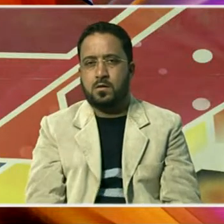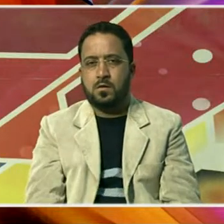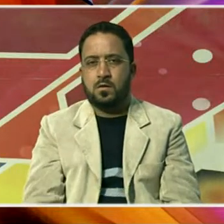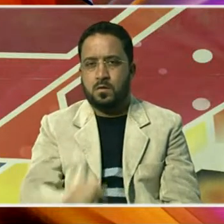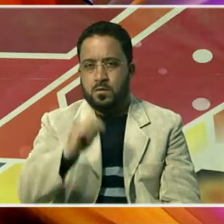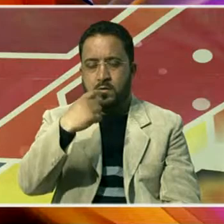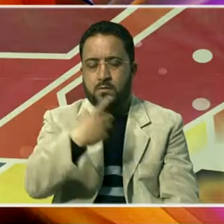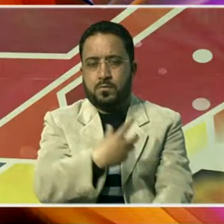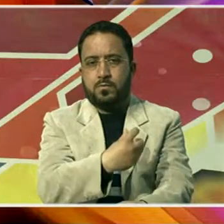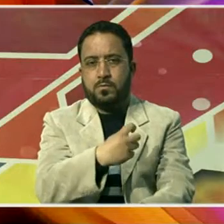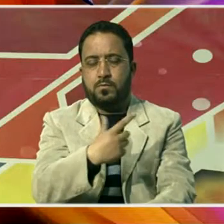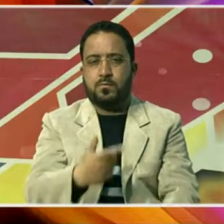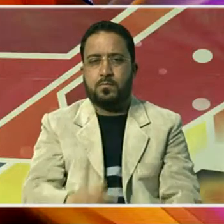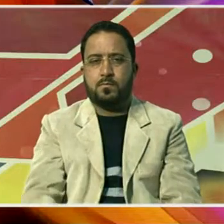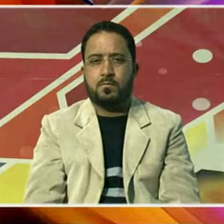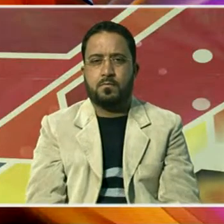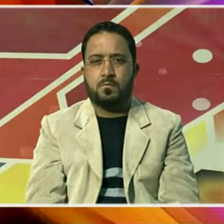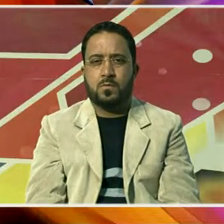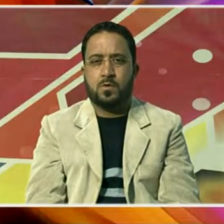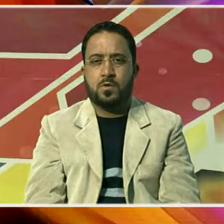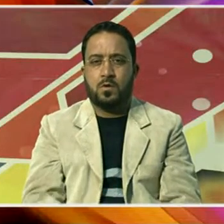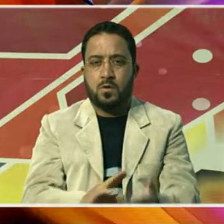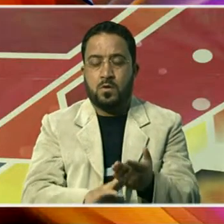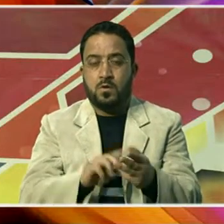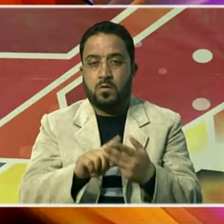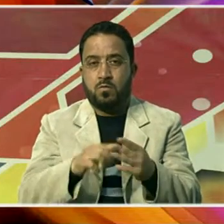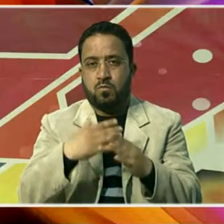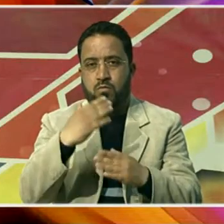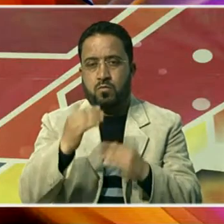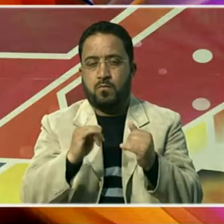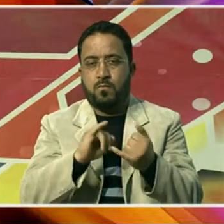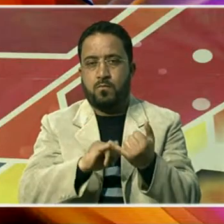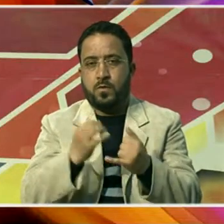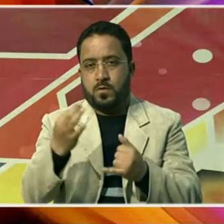ایک اور کامیابی حاصل کی ہے